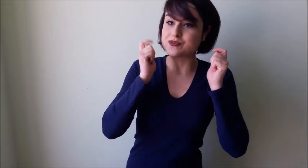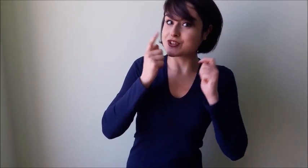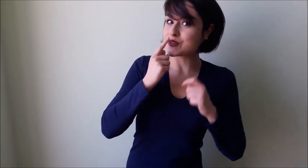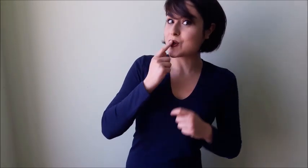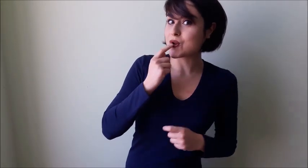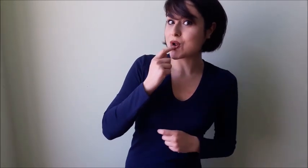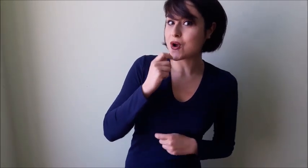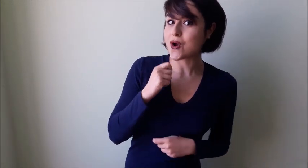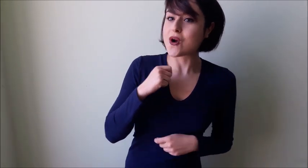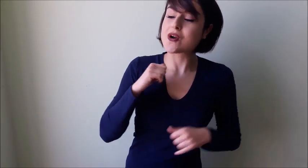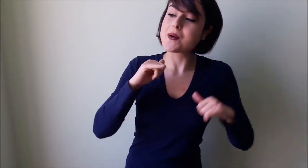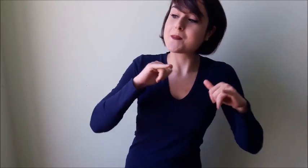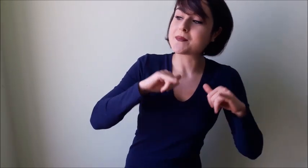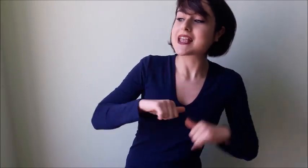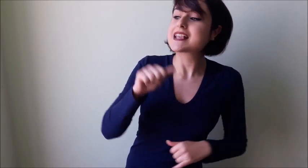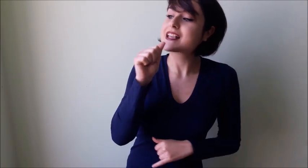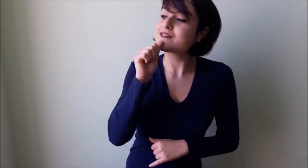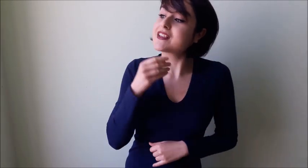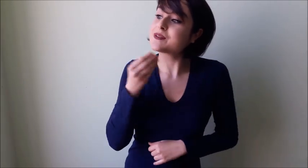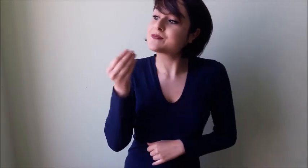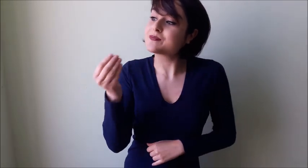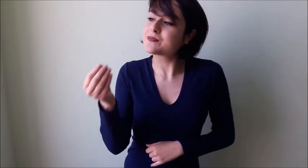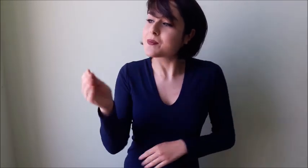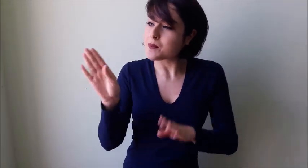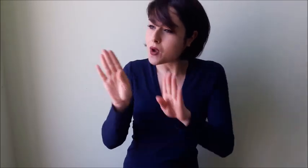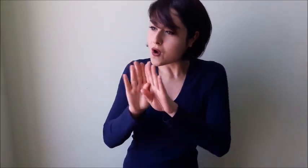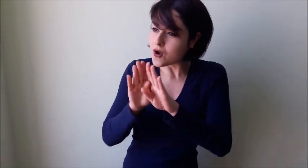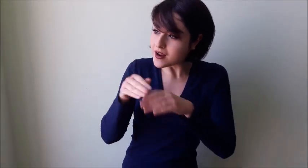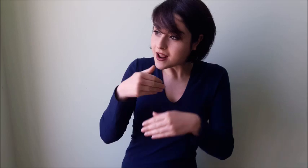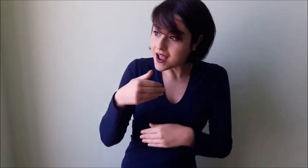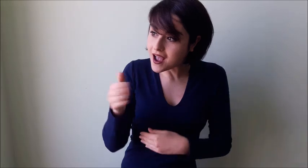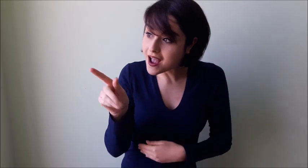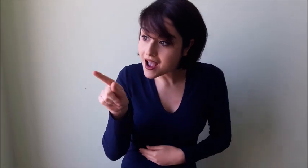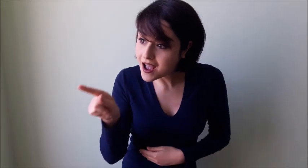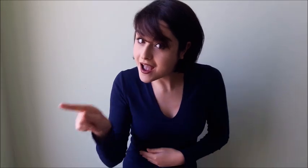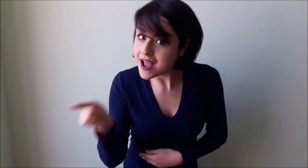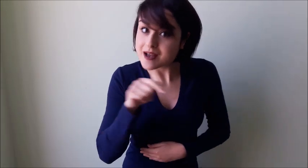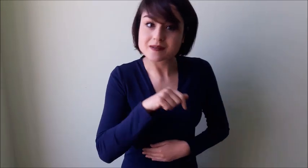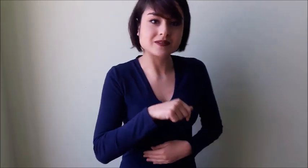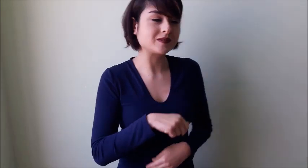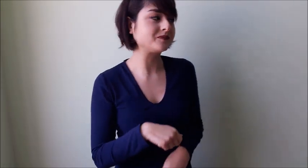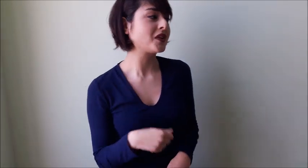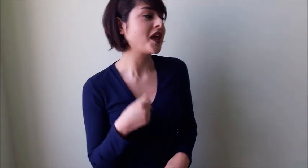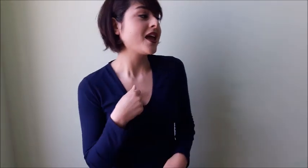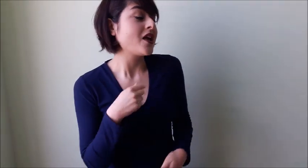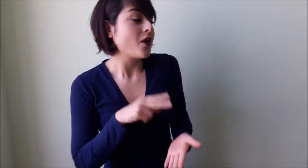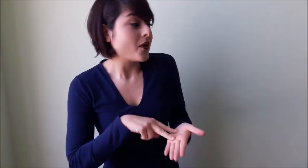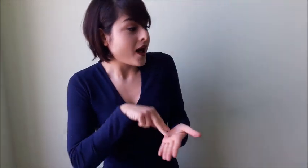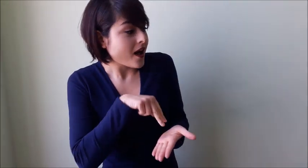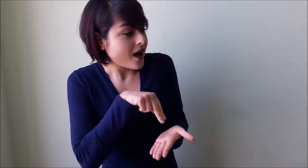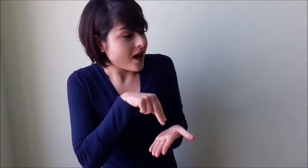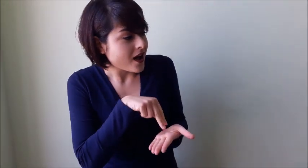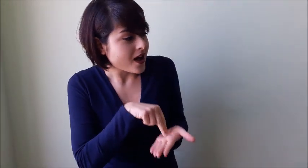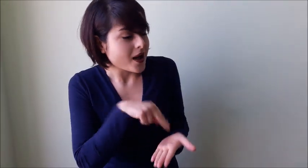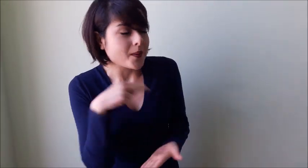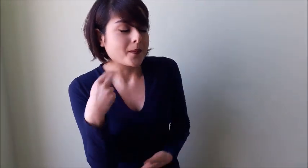Cappuccetto rosso, ho portato focaccia e vino, mi apri? Io non posso